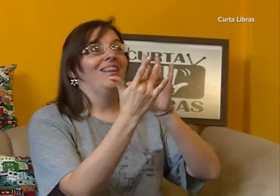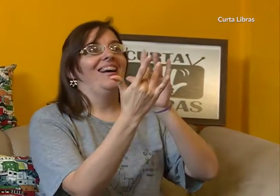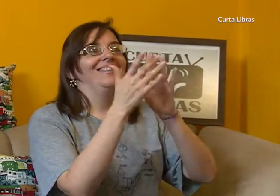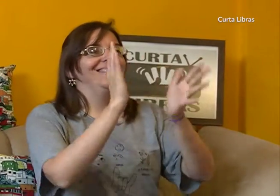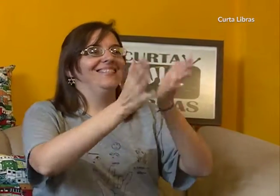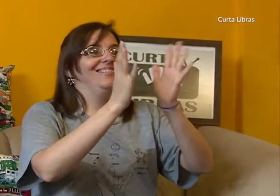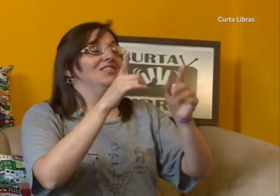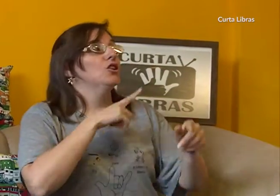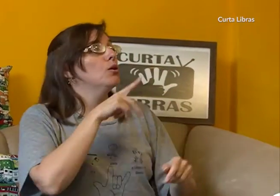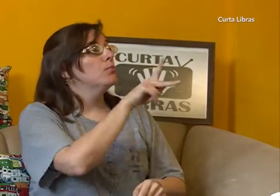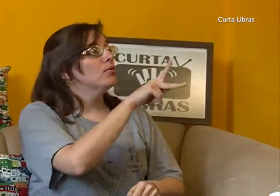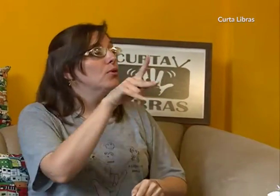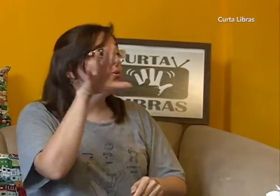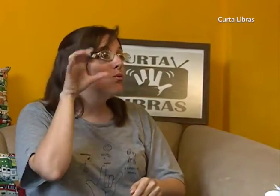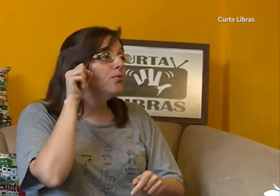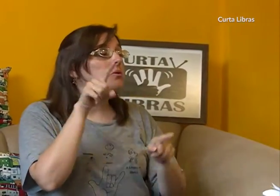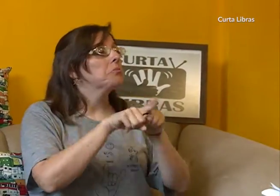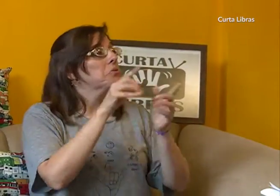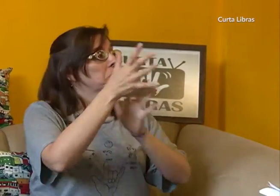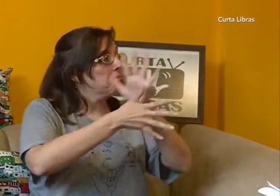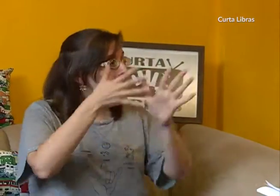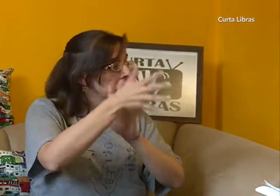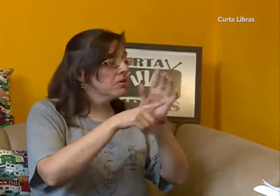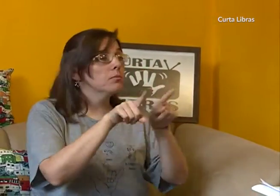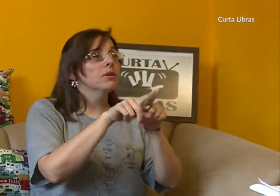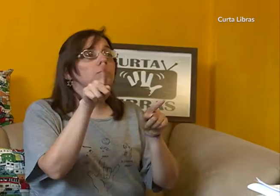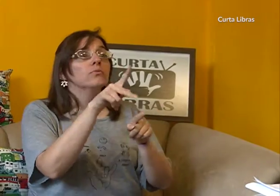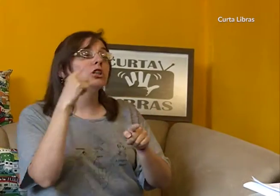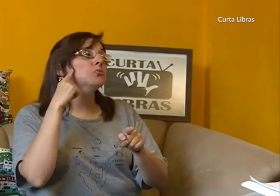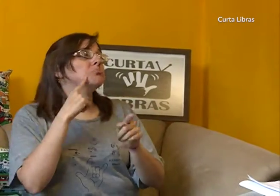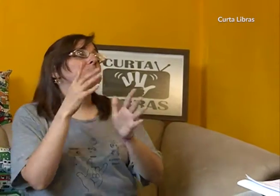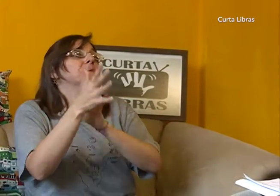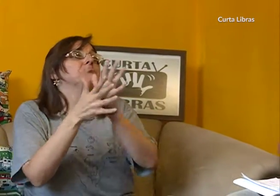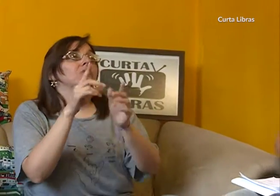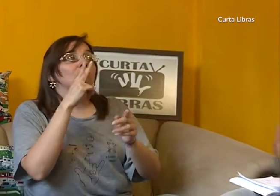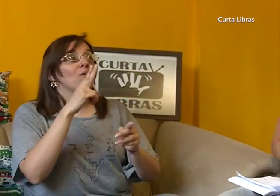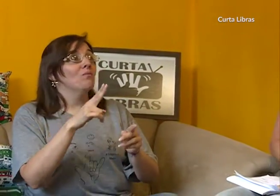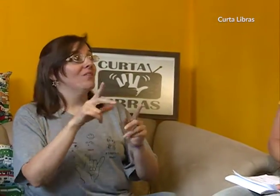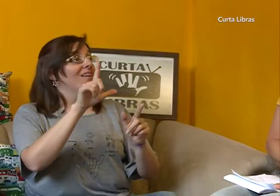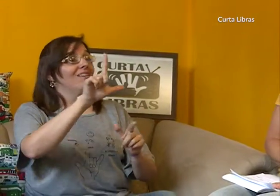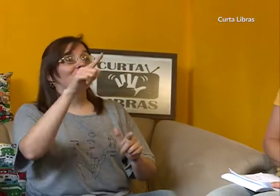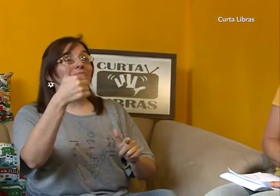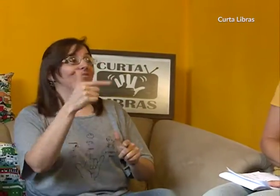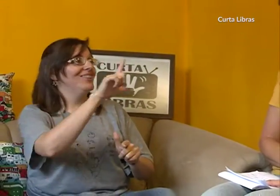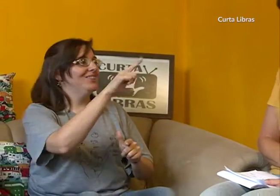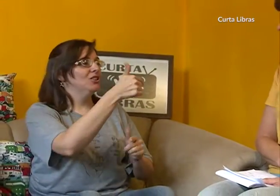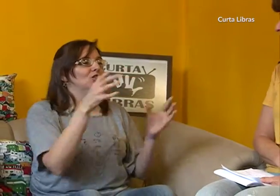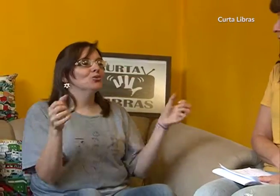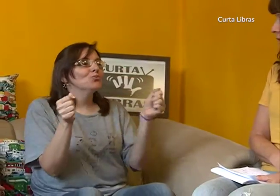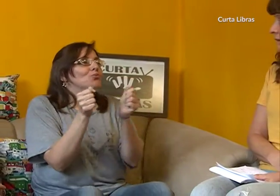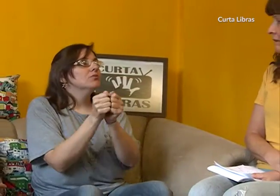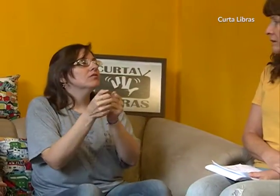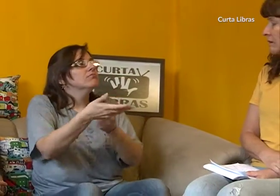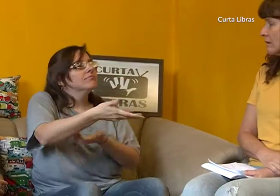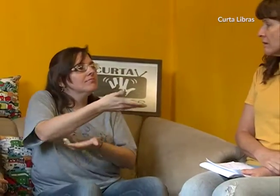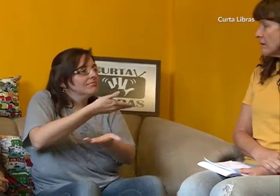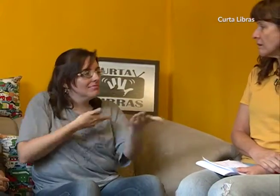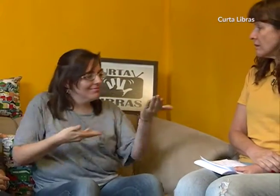pois comecei a ter mais contato com a língua de sinais. Nessa escola tinha professores bilíngues e também professores surdos, e a língua de sinais e a língua